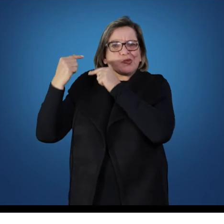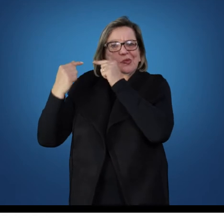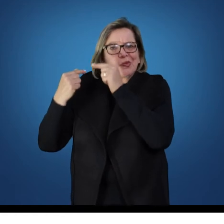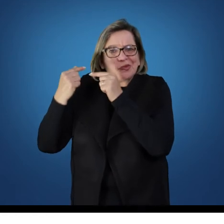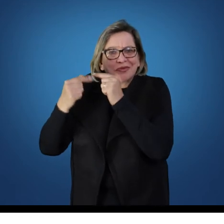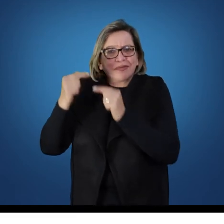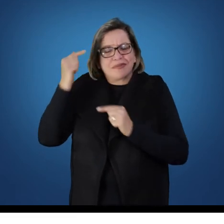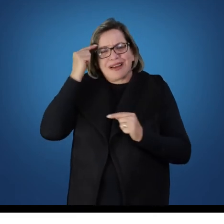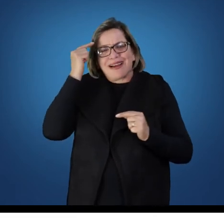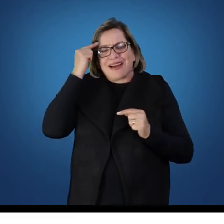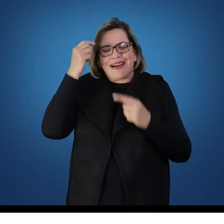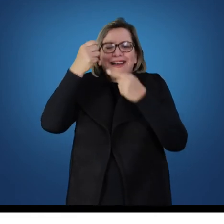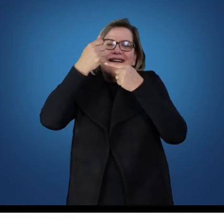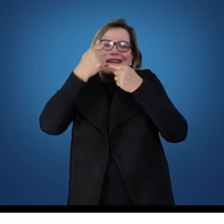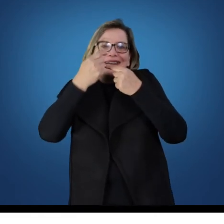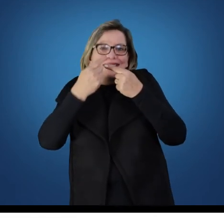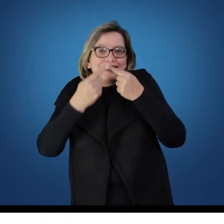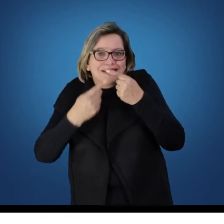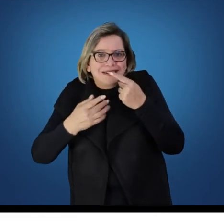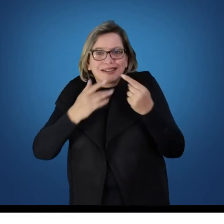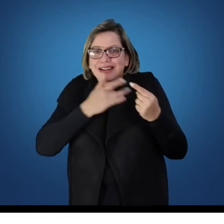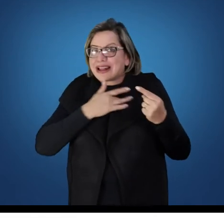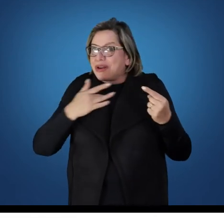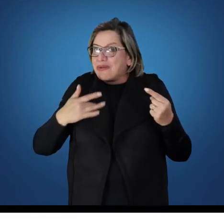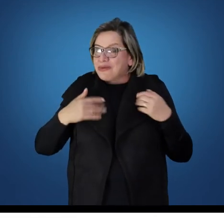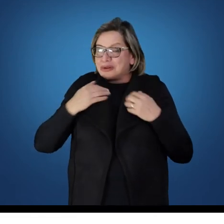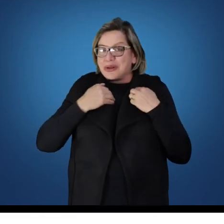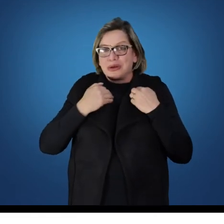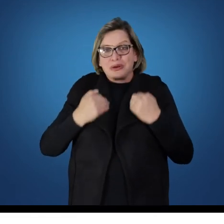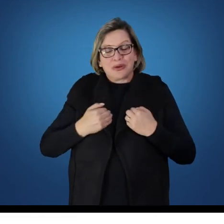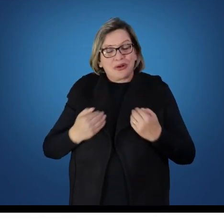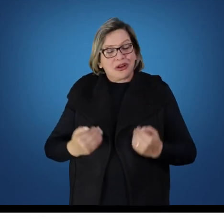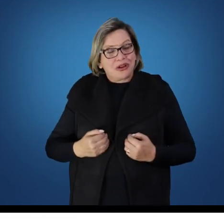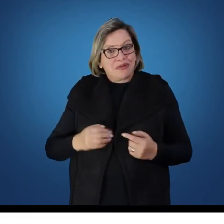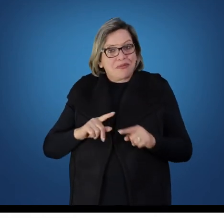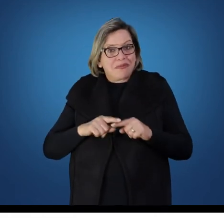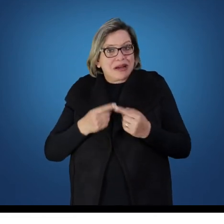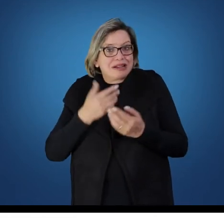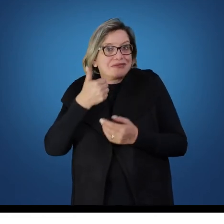elementos que outrora falei e agora passa então a fazer parte assim do pensamento